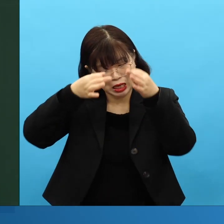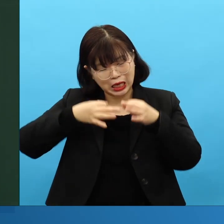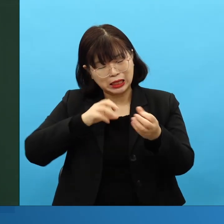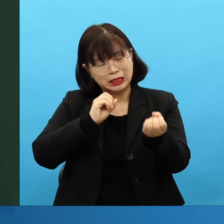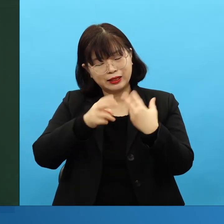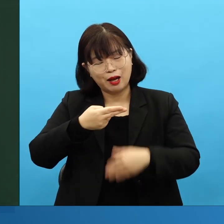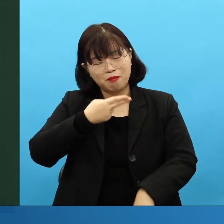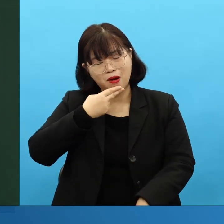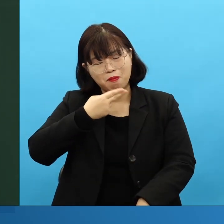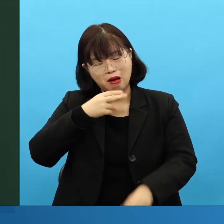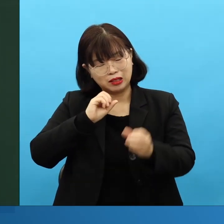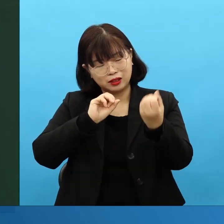그게 참 고생이죠.